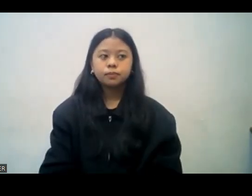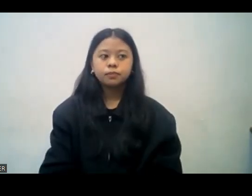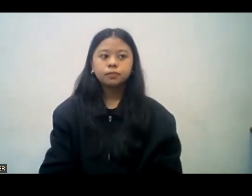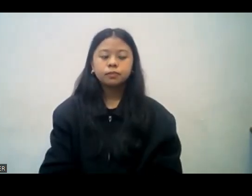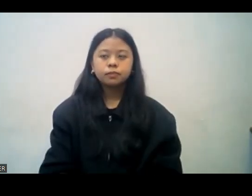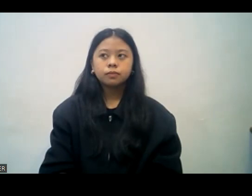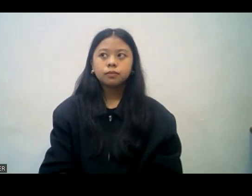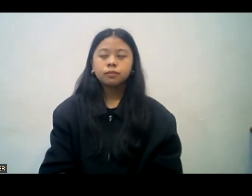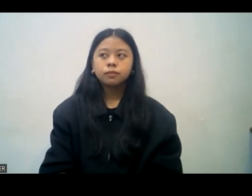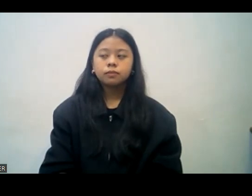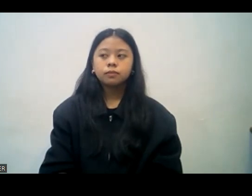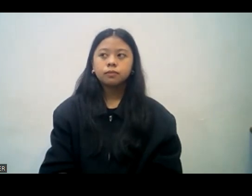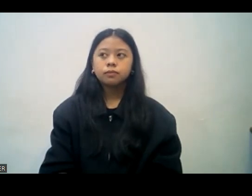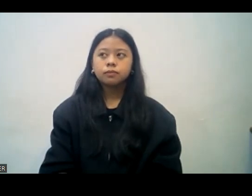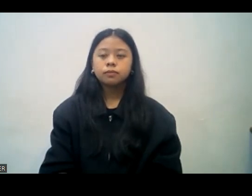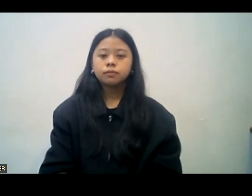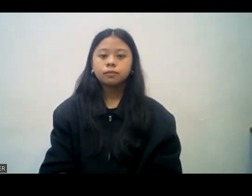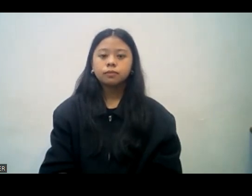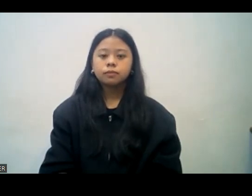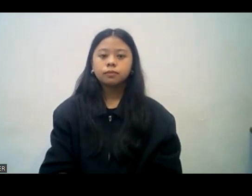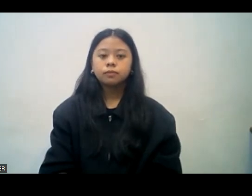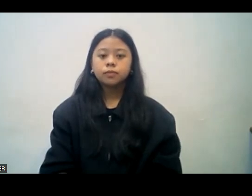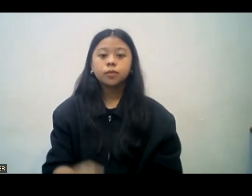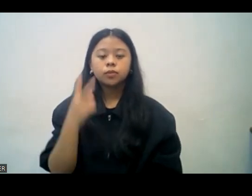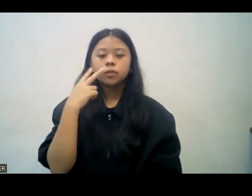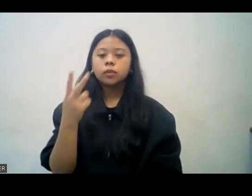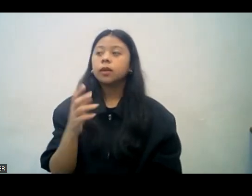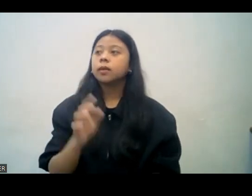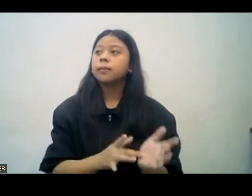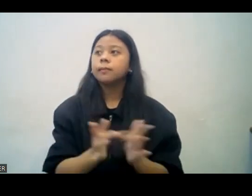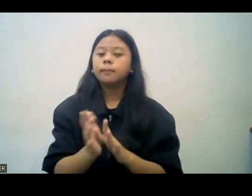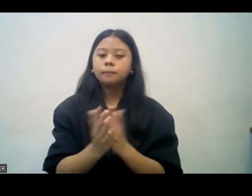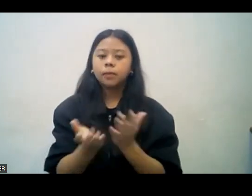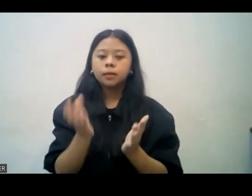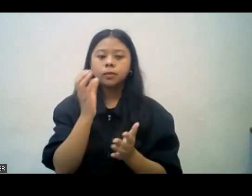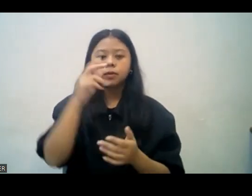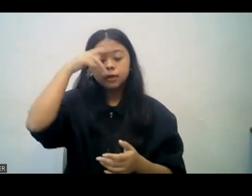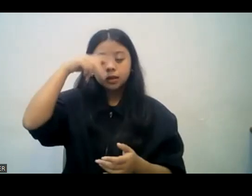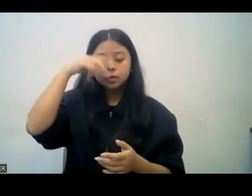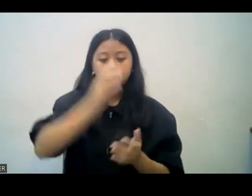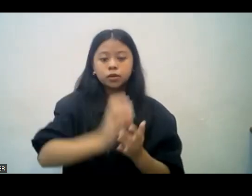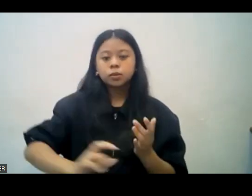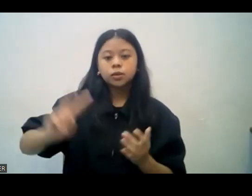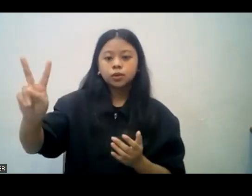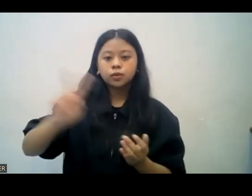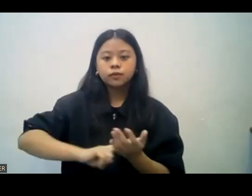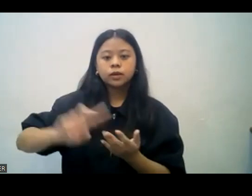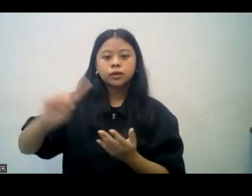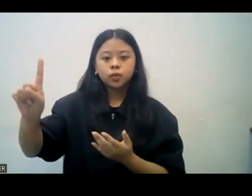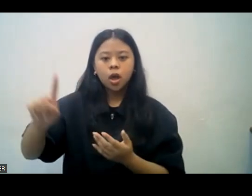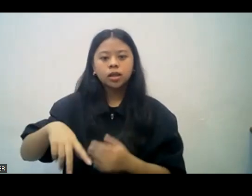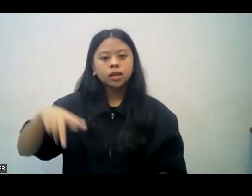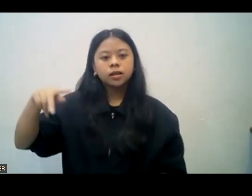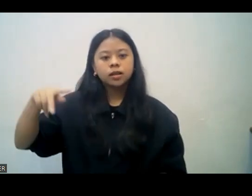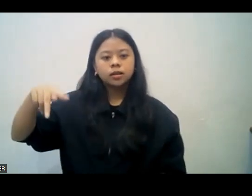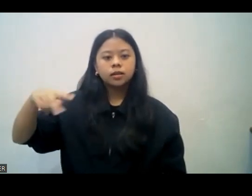na kailangan nating ng fellowship. So, let's look at the, please look at the screen. Kaya tignan po